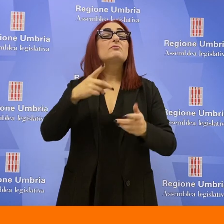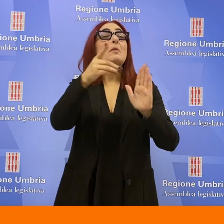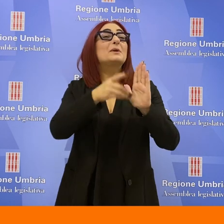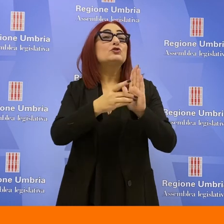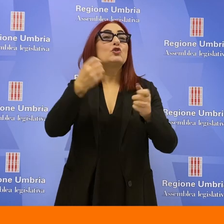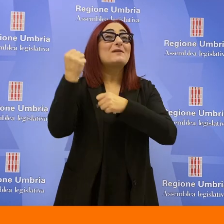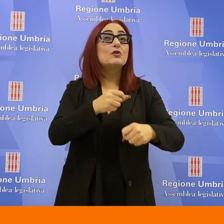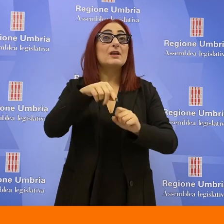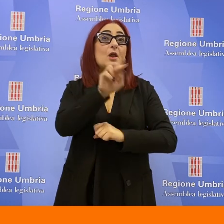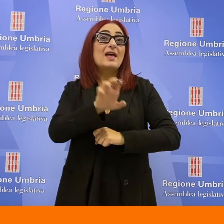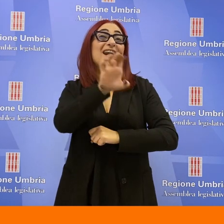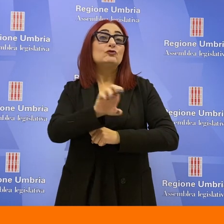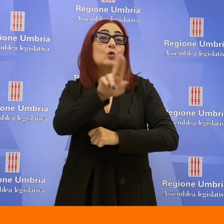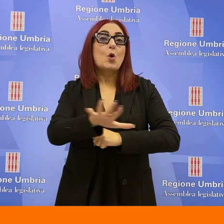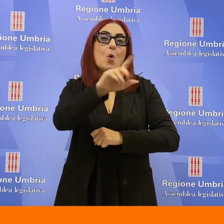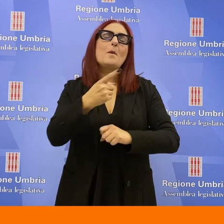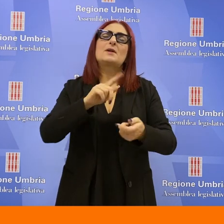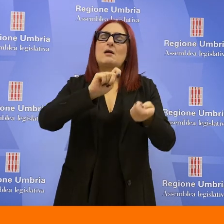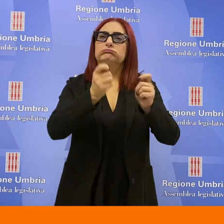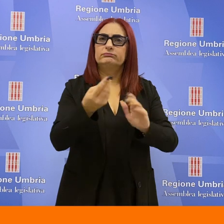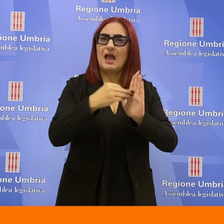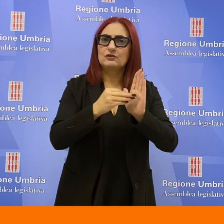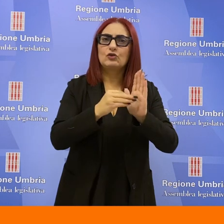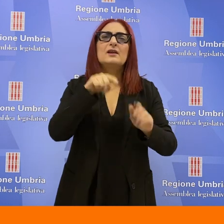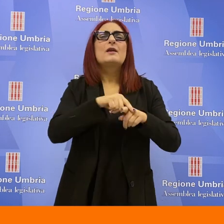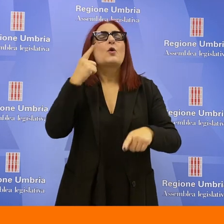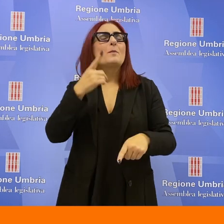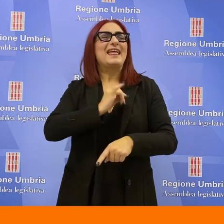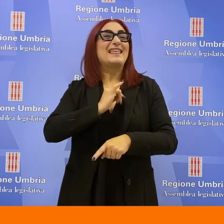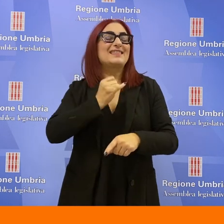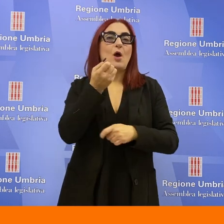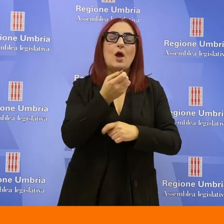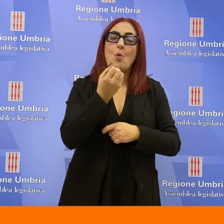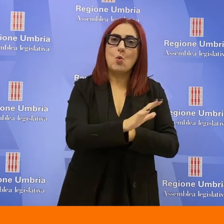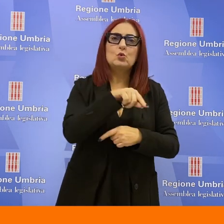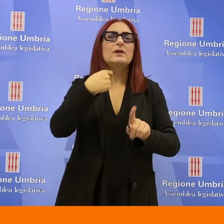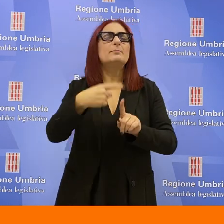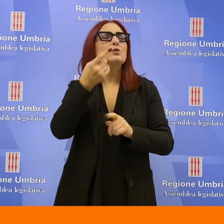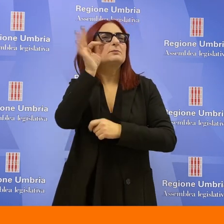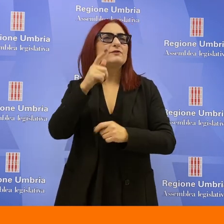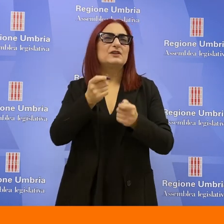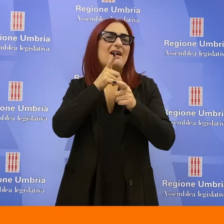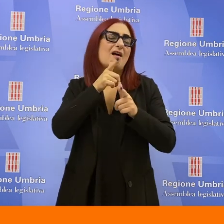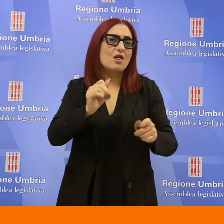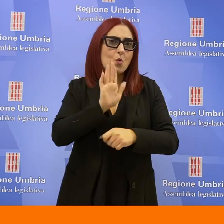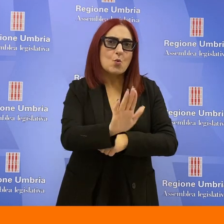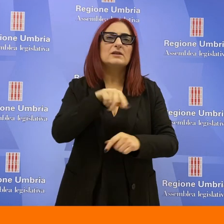fondamentali della regione Umbria come il riconoscimento delle identità culturali, delle specificità linguistiche e delle